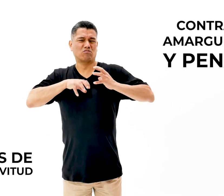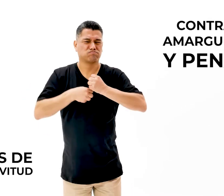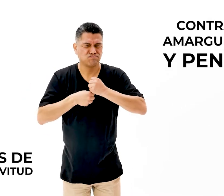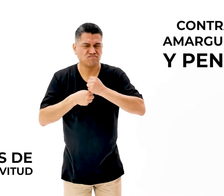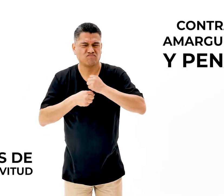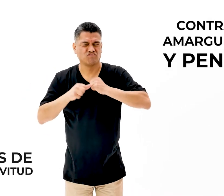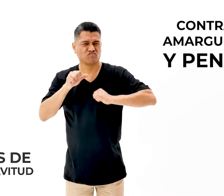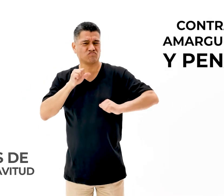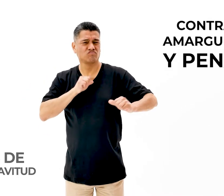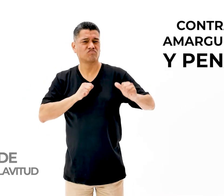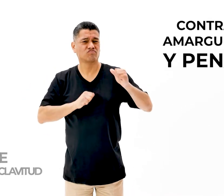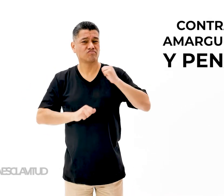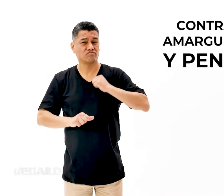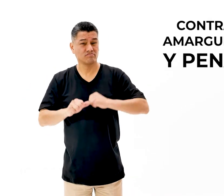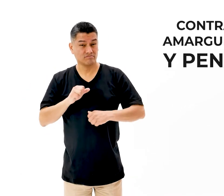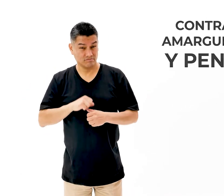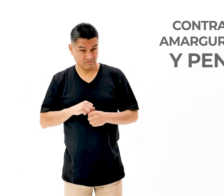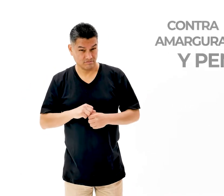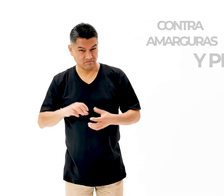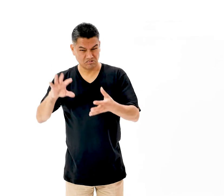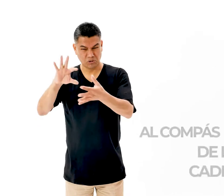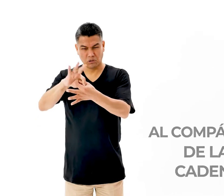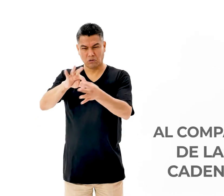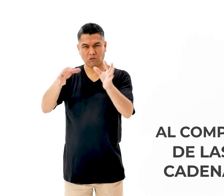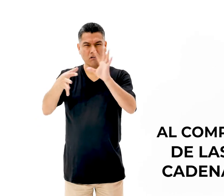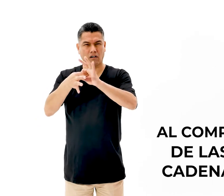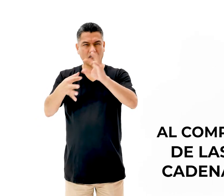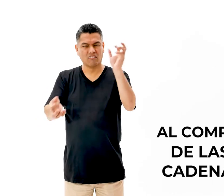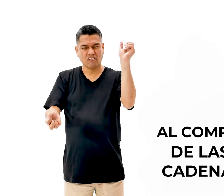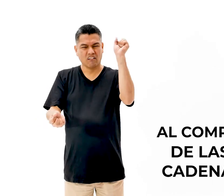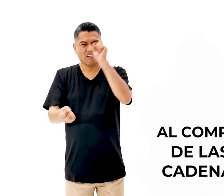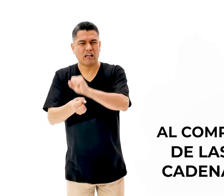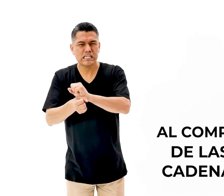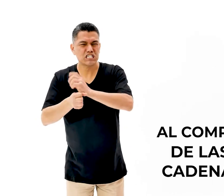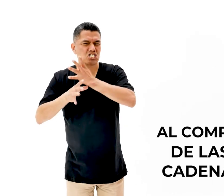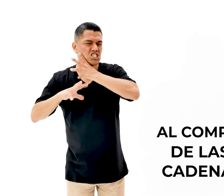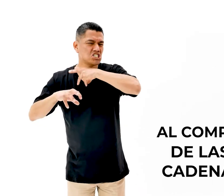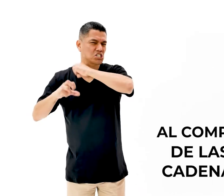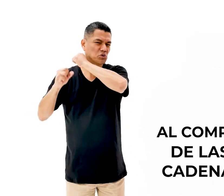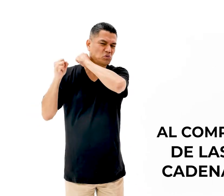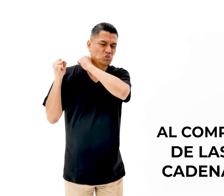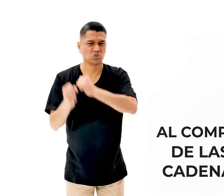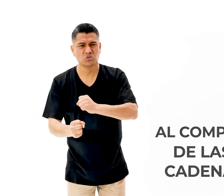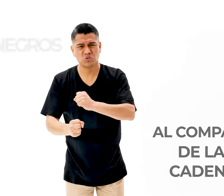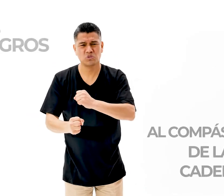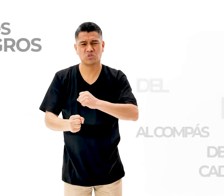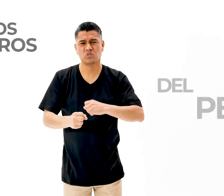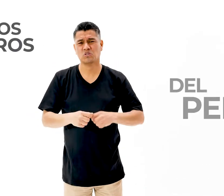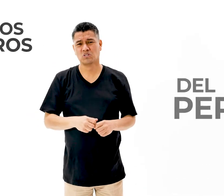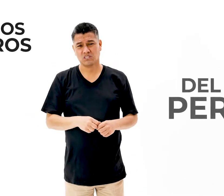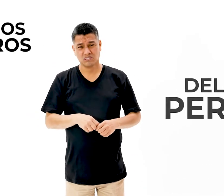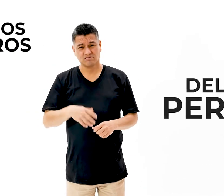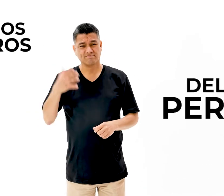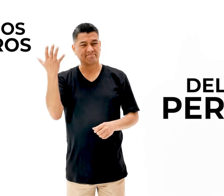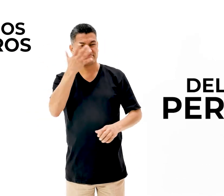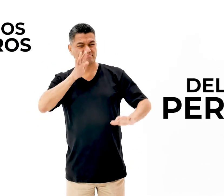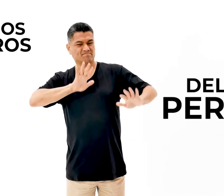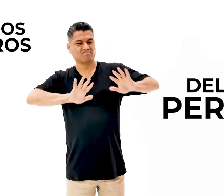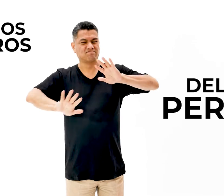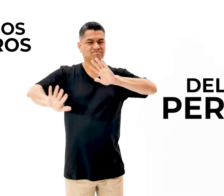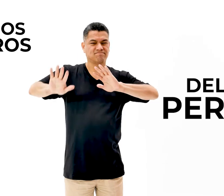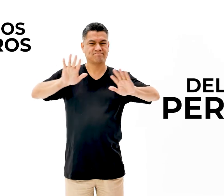amarguras y penas, al compás de las cadenas, ritmos